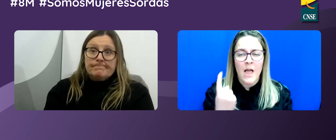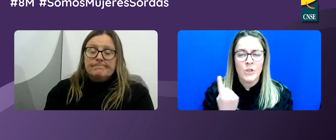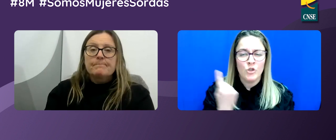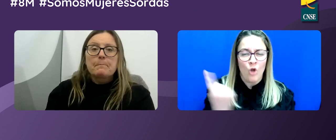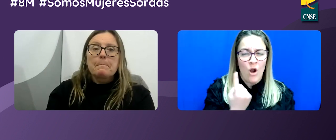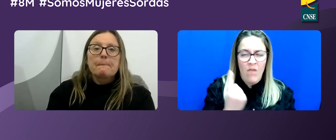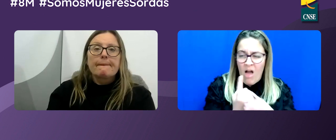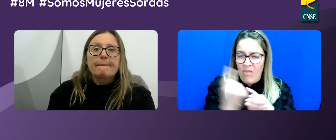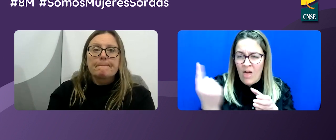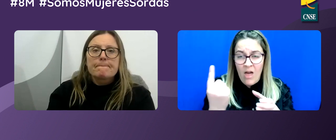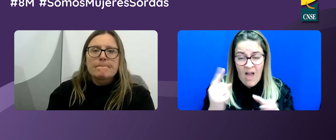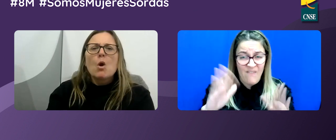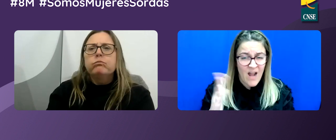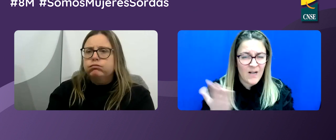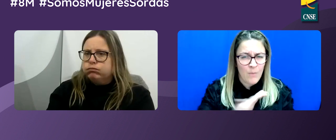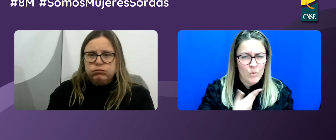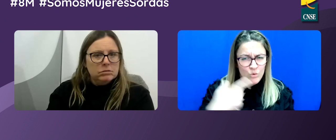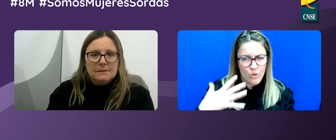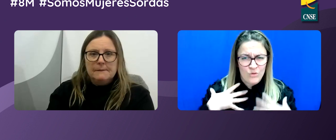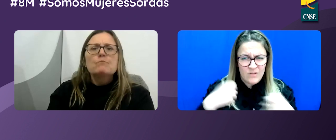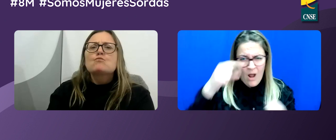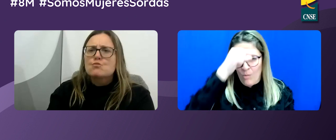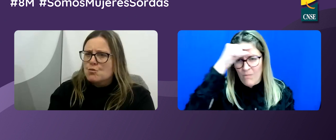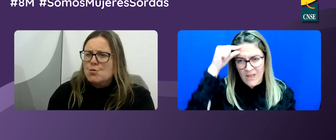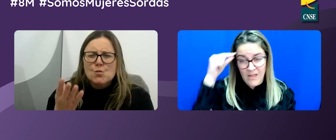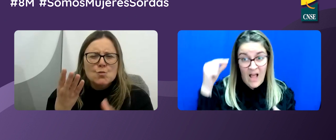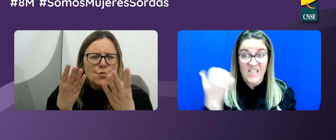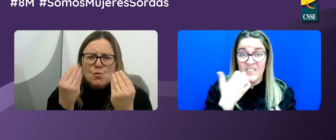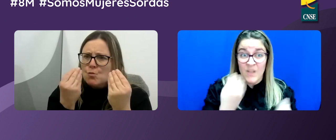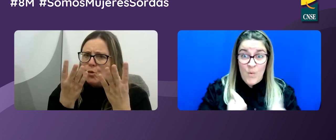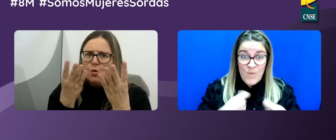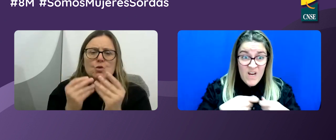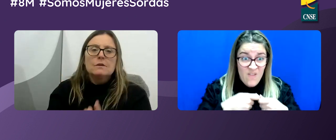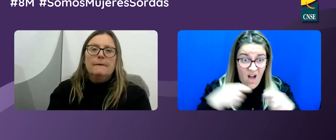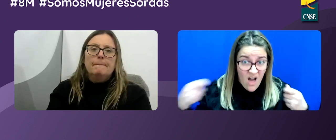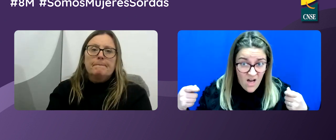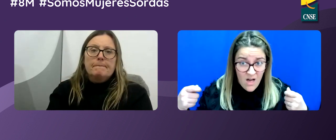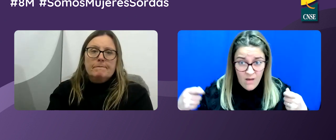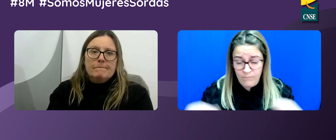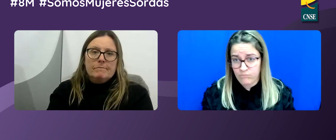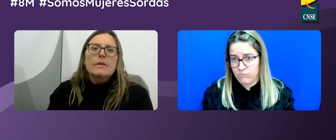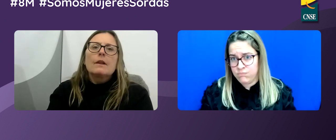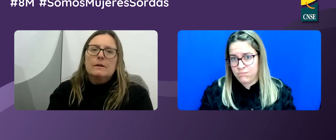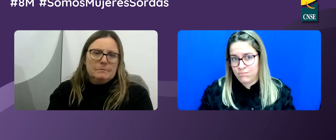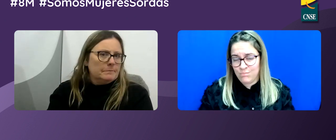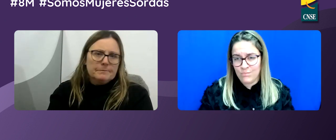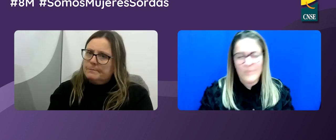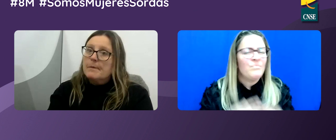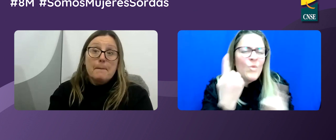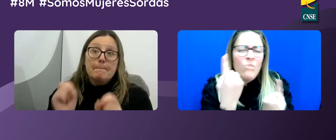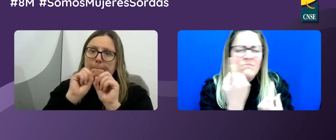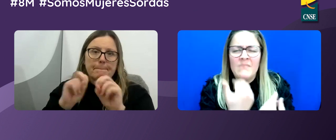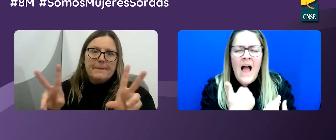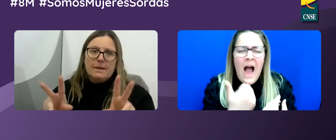Es verdad, el tema de la soledad y el aislamiento al final repercute en la salud mental. Mucho. Si además la vida se